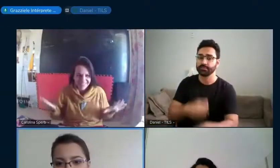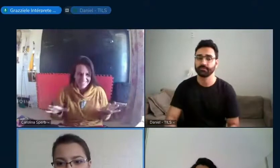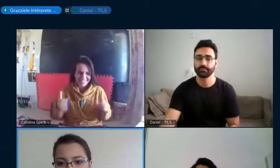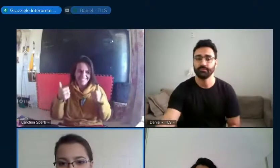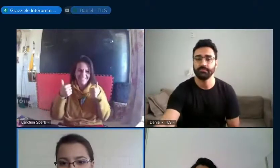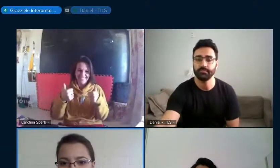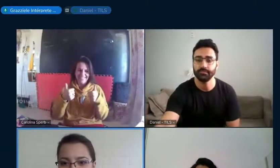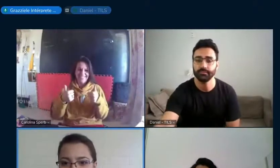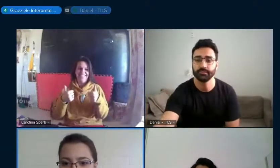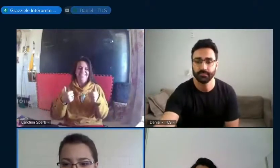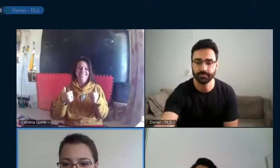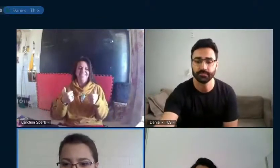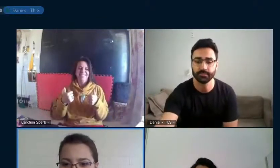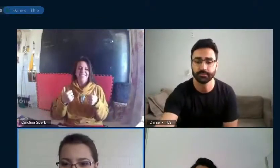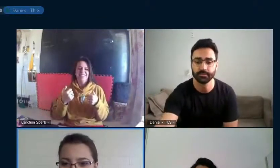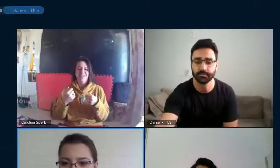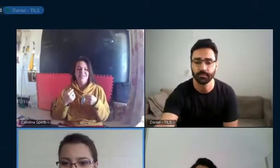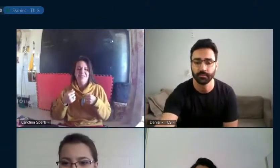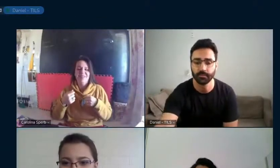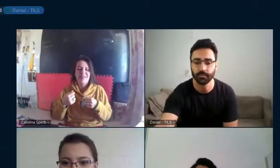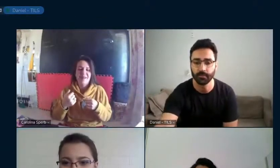Bom dia a todos.